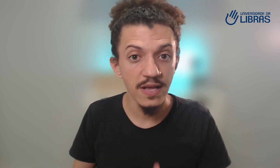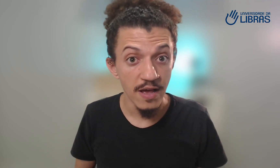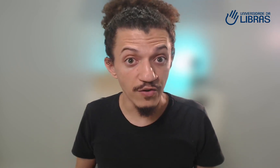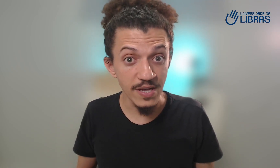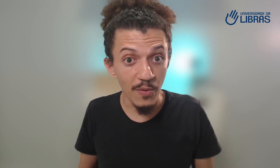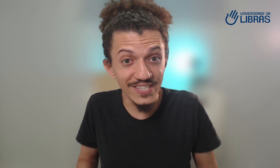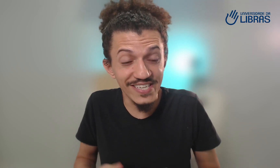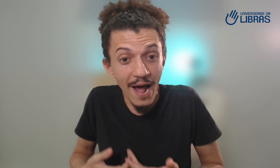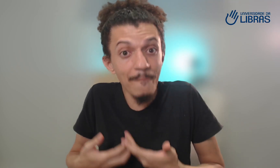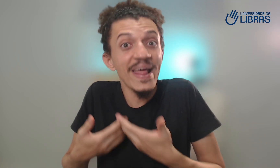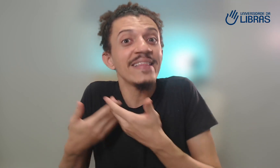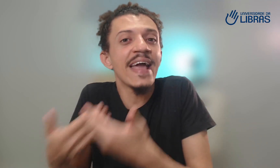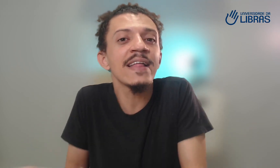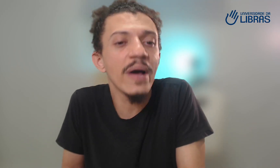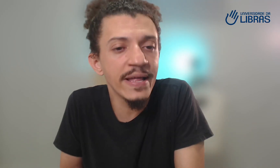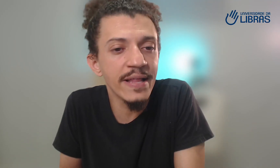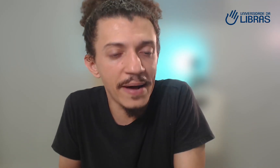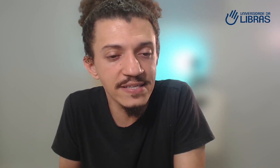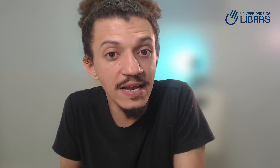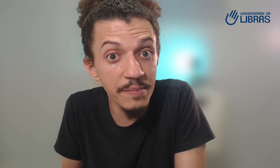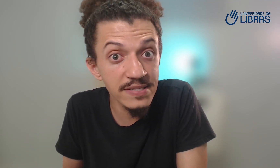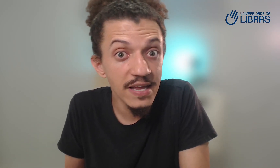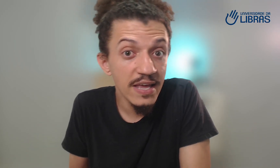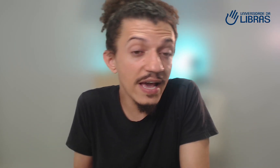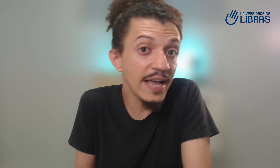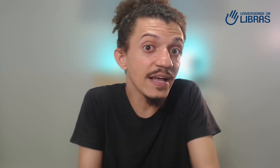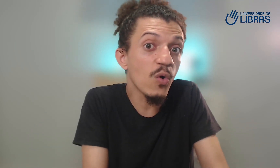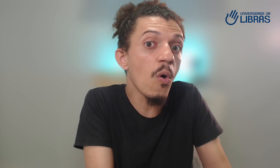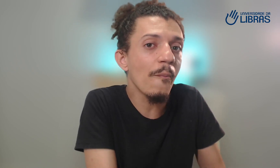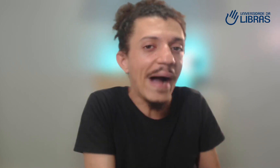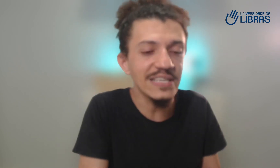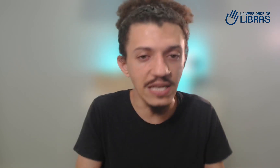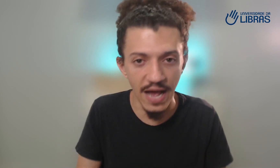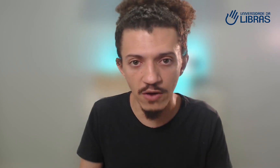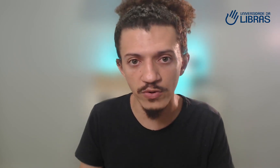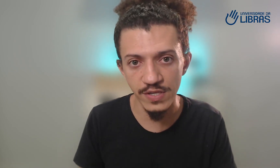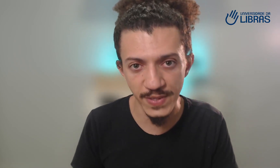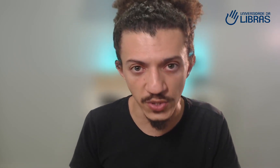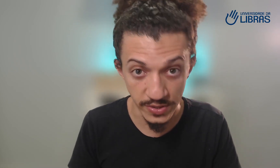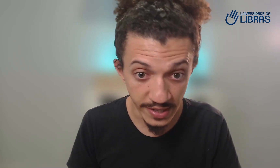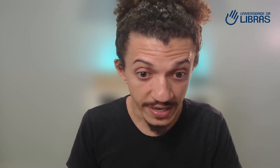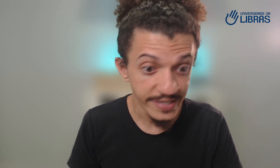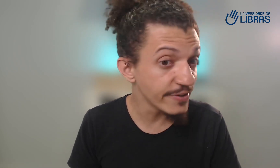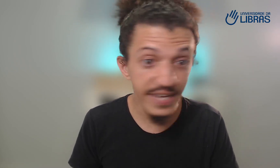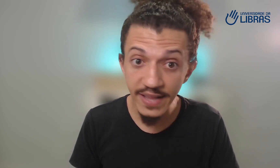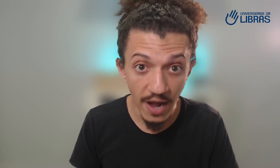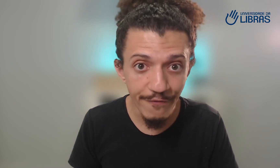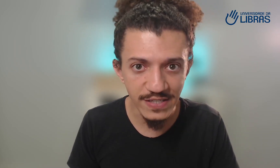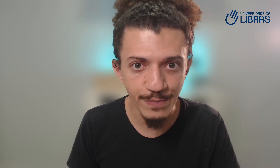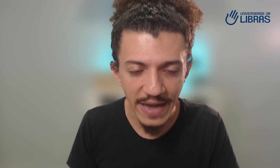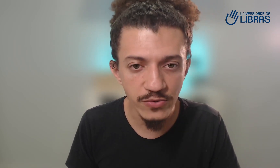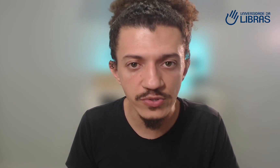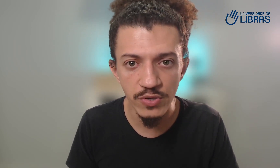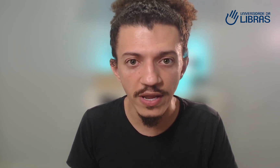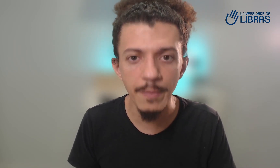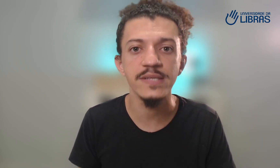você pode ir aprendendo ainda mais da Libras e ainda compartilhar com outras pessoas se você ainda não faz parte do Dice Olímporas